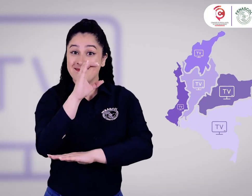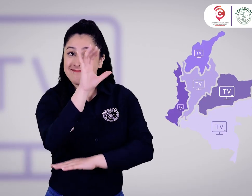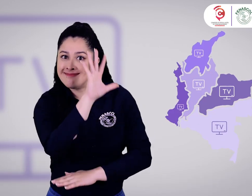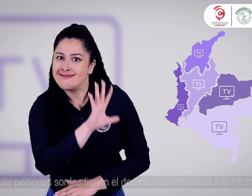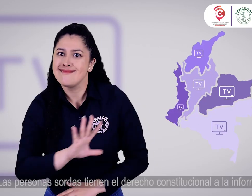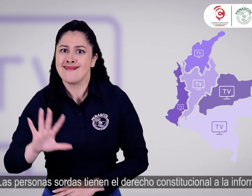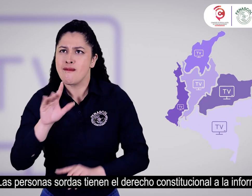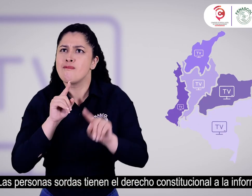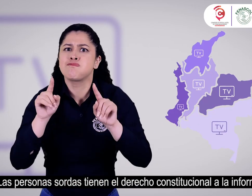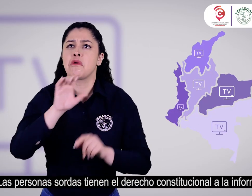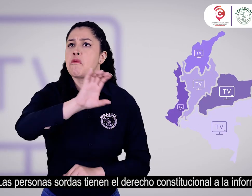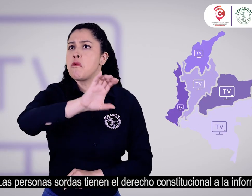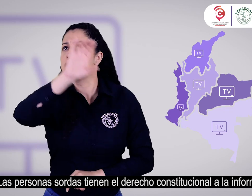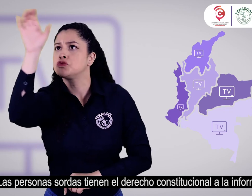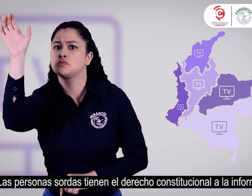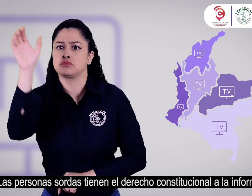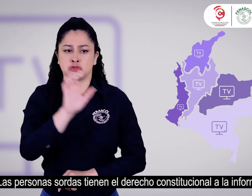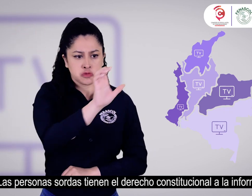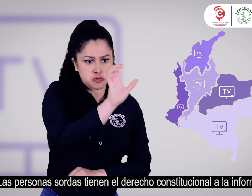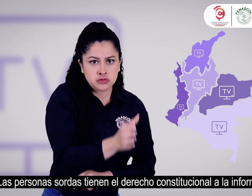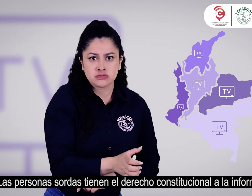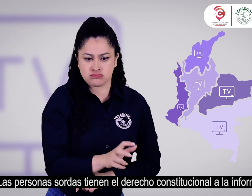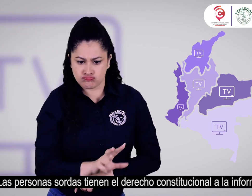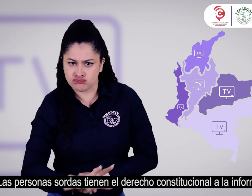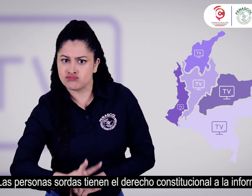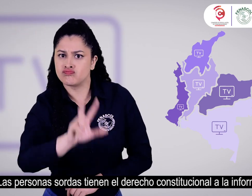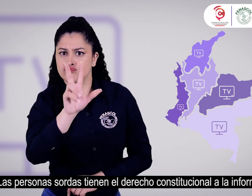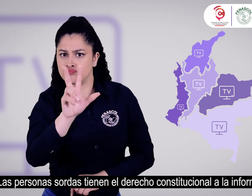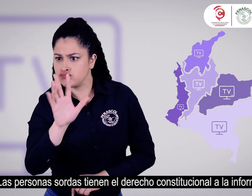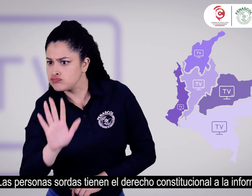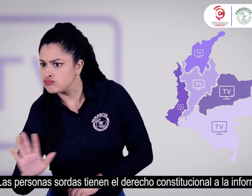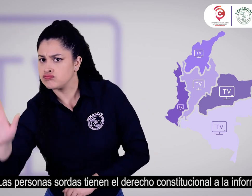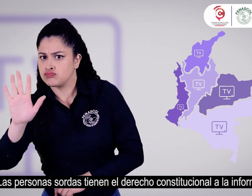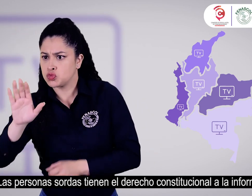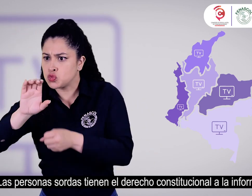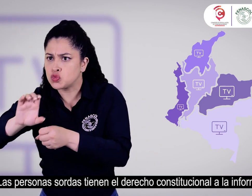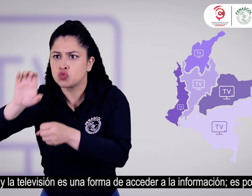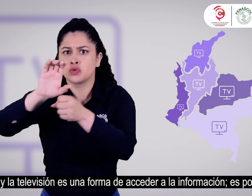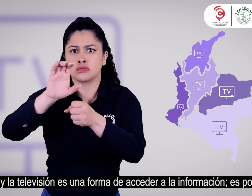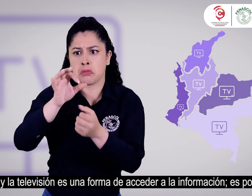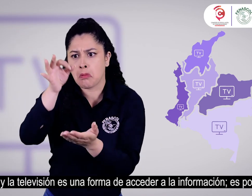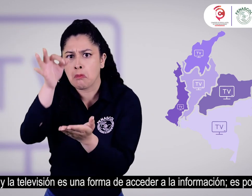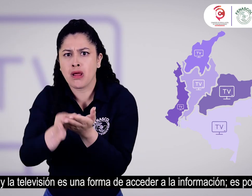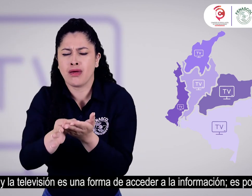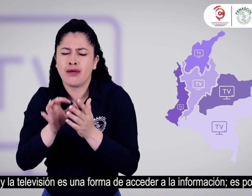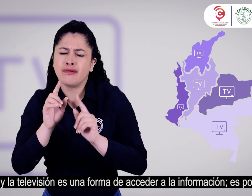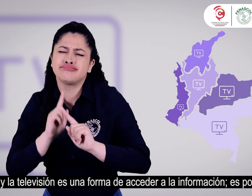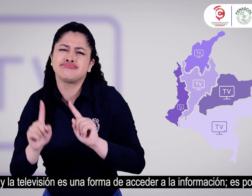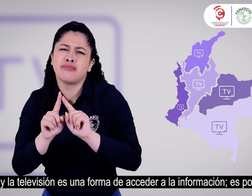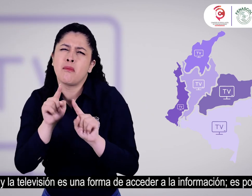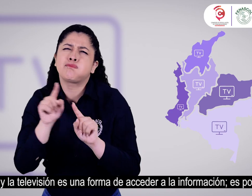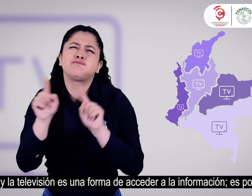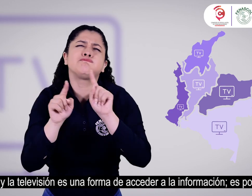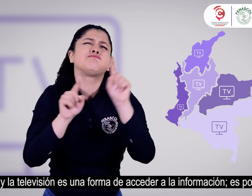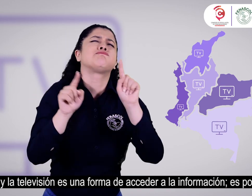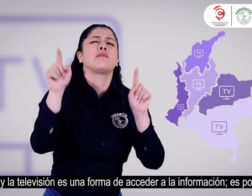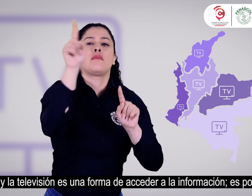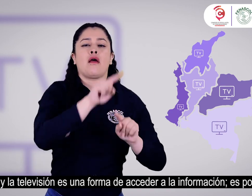Las personas sordas tienen el derecho constitucional a la información y la televisión es una forma de acceder a la información.